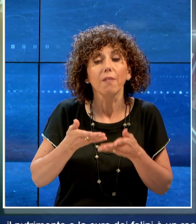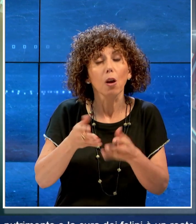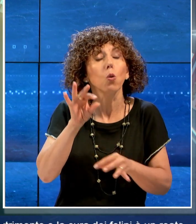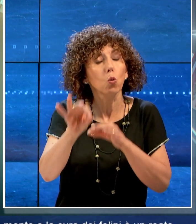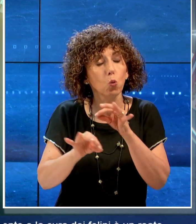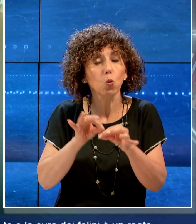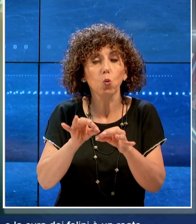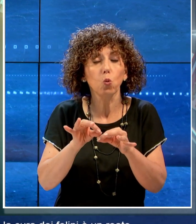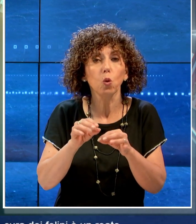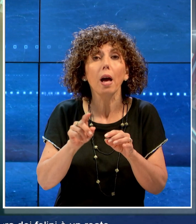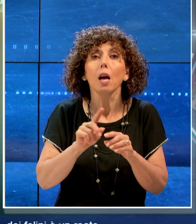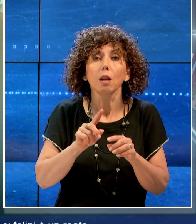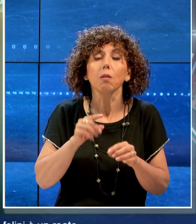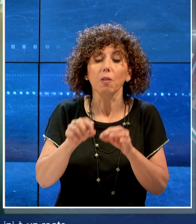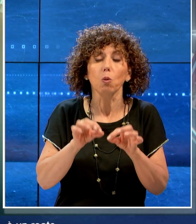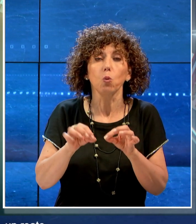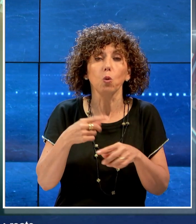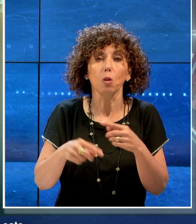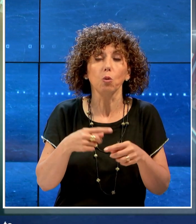cura dei felini è un reato.